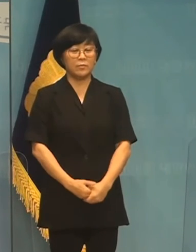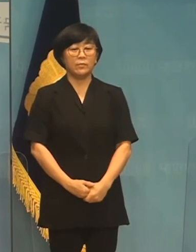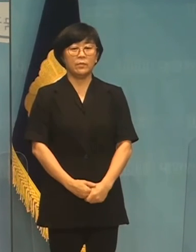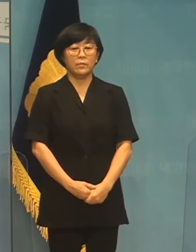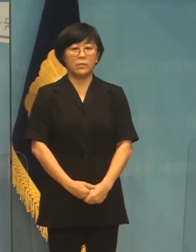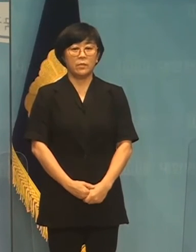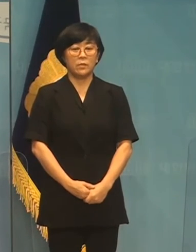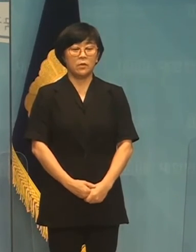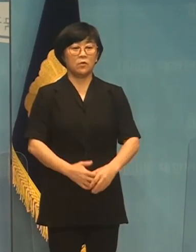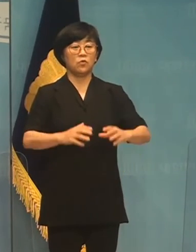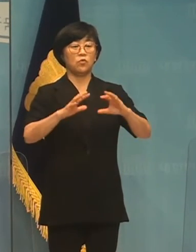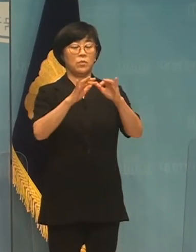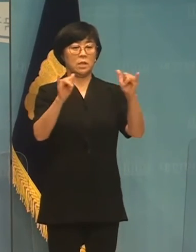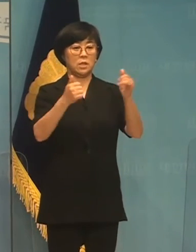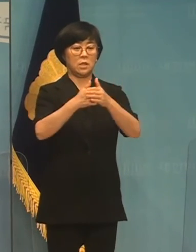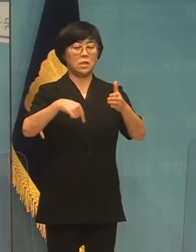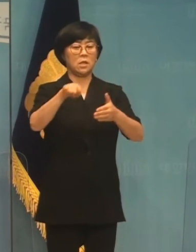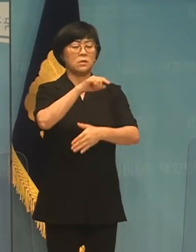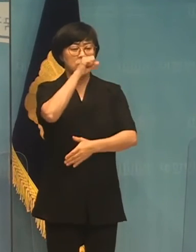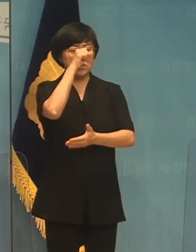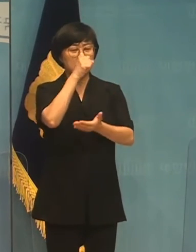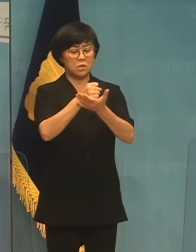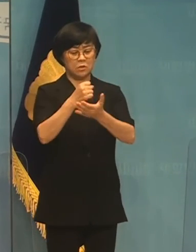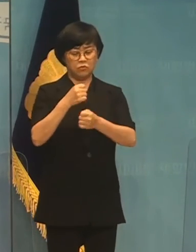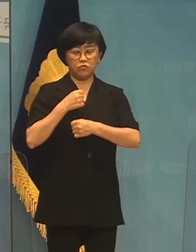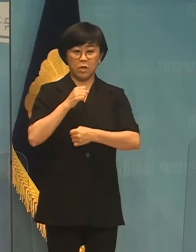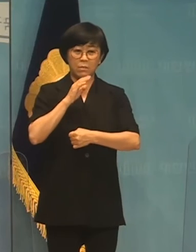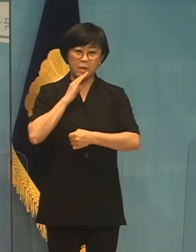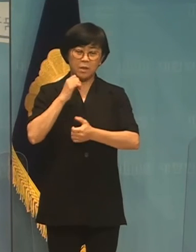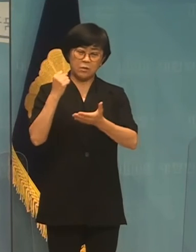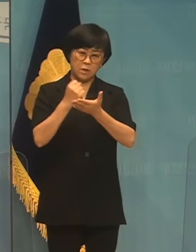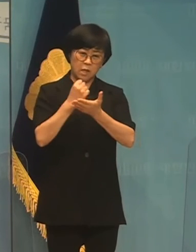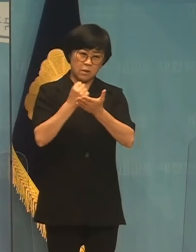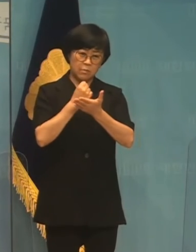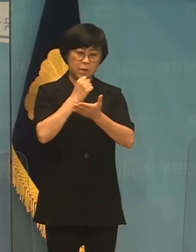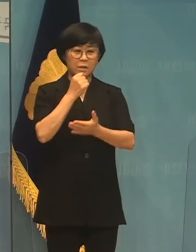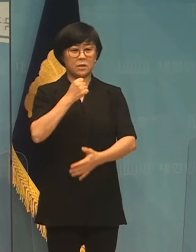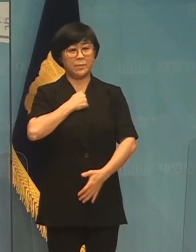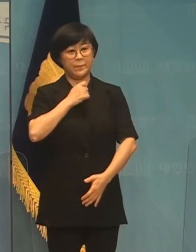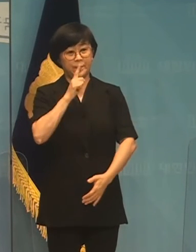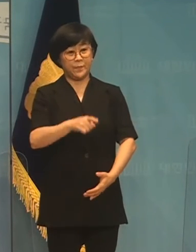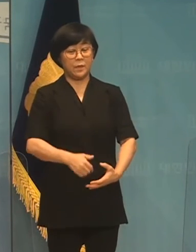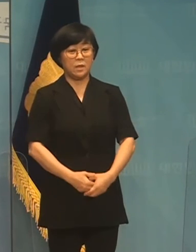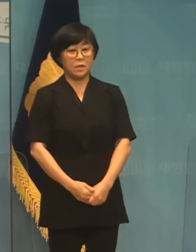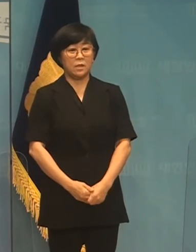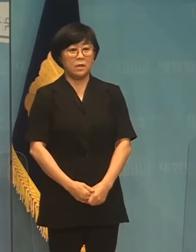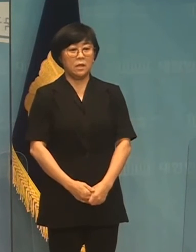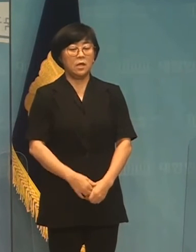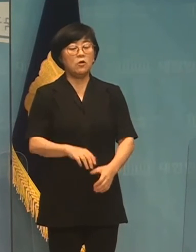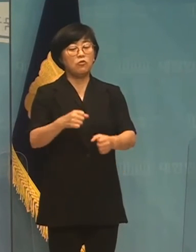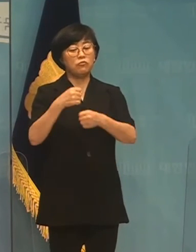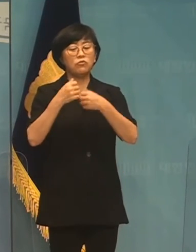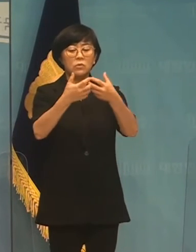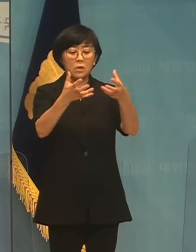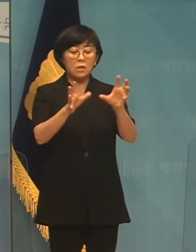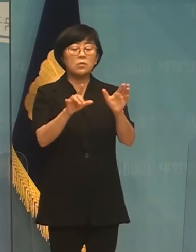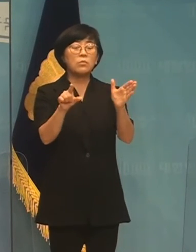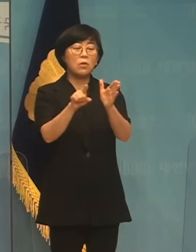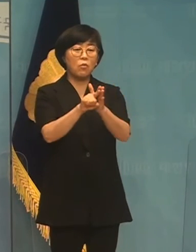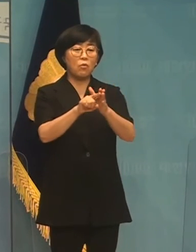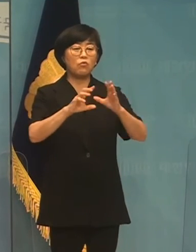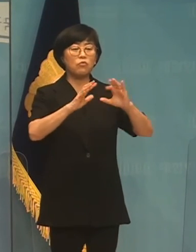국민들은 이게 정상적인 군대냐고 탈식하고 있습니다. 이런 만신창의 군대를 믿고